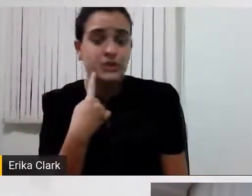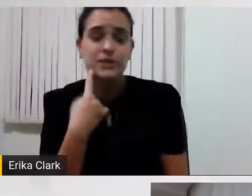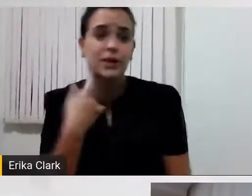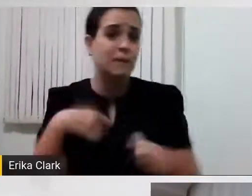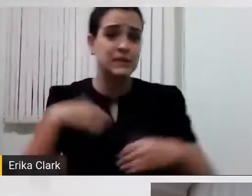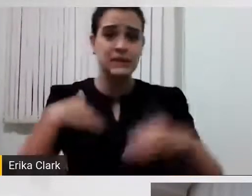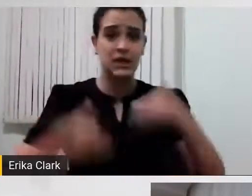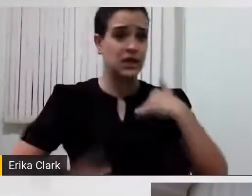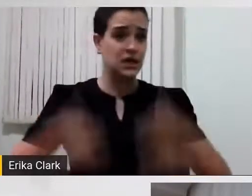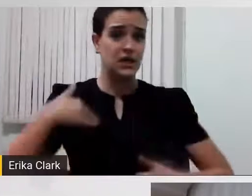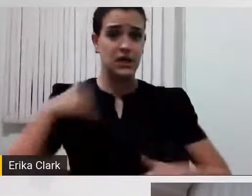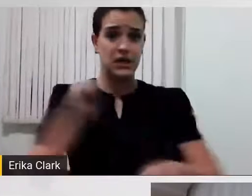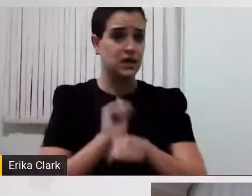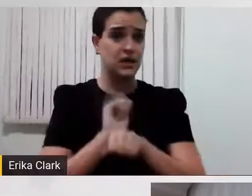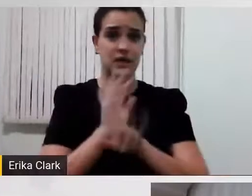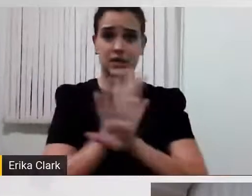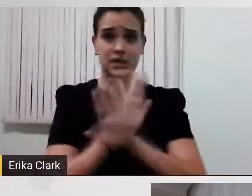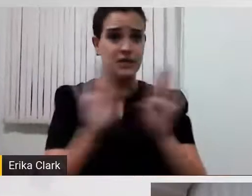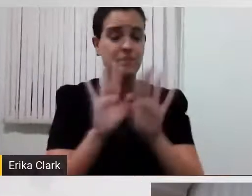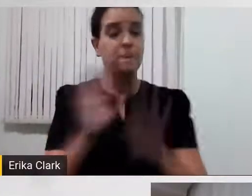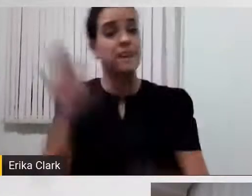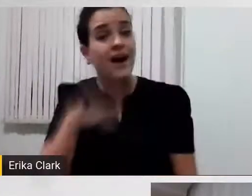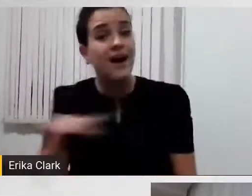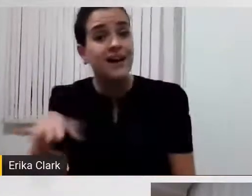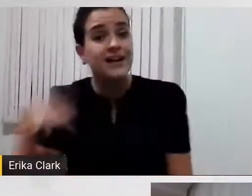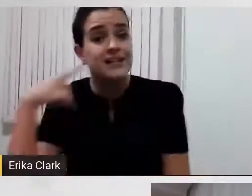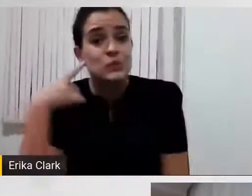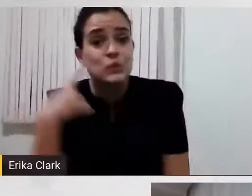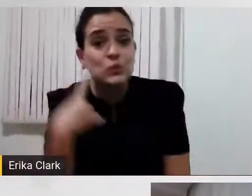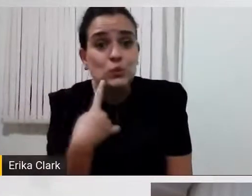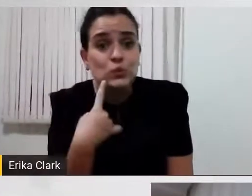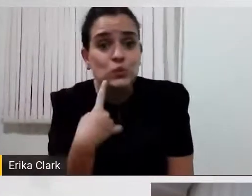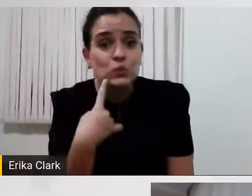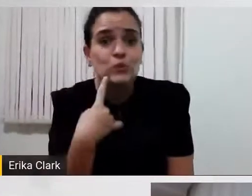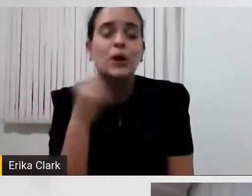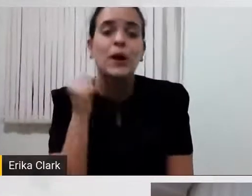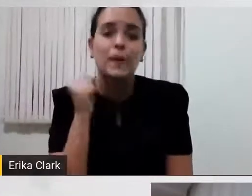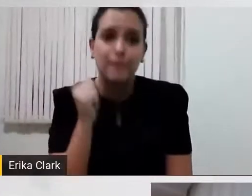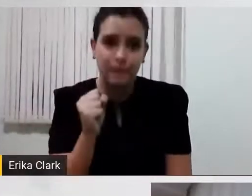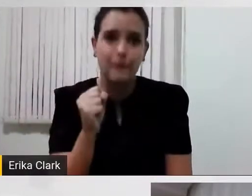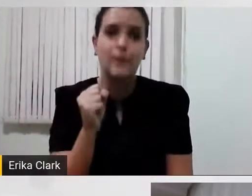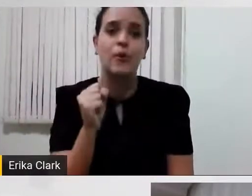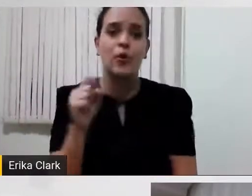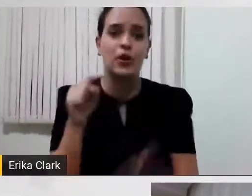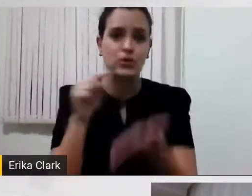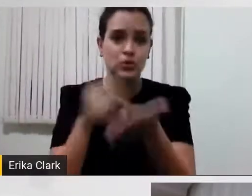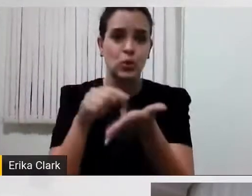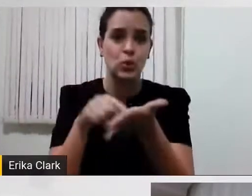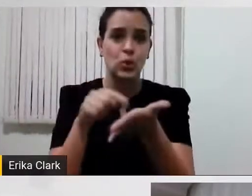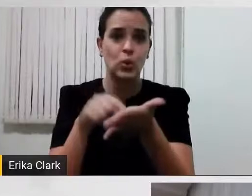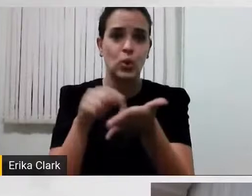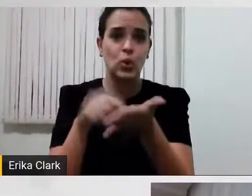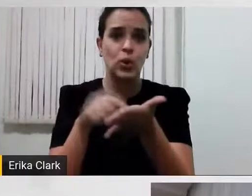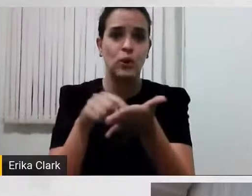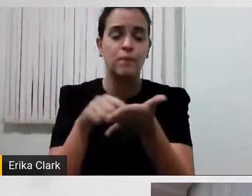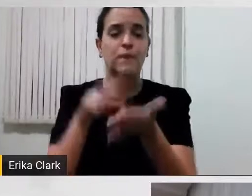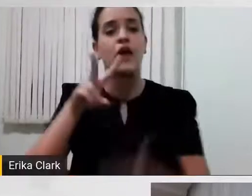cerebral ou alguém com... Não, a criança surda pode tocar nisso aqui e o vocalizador vai